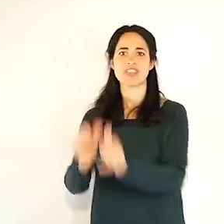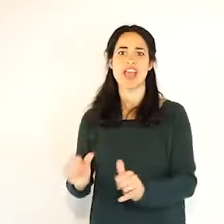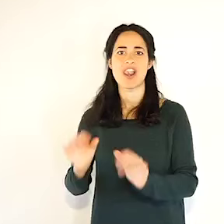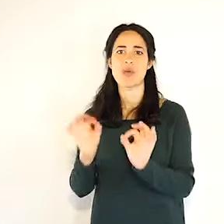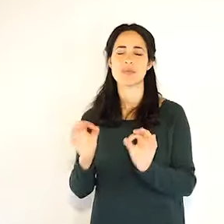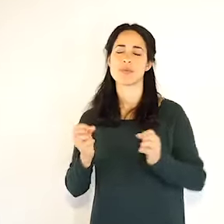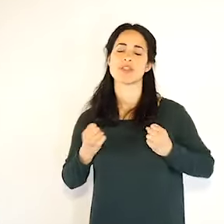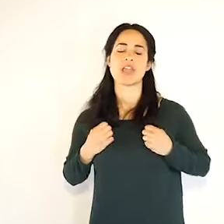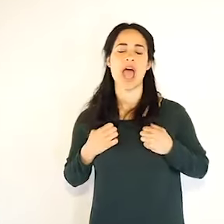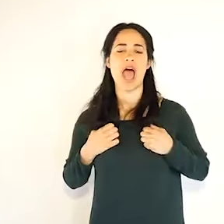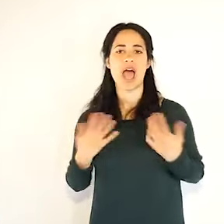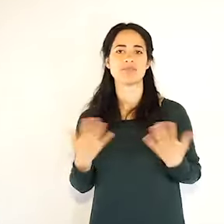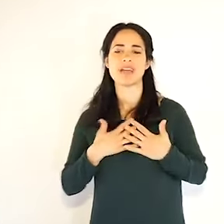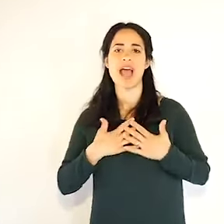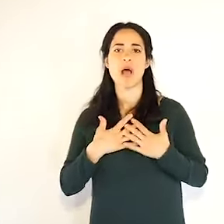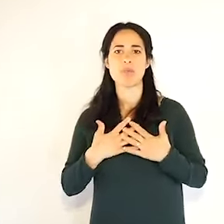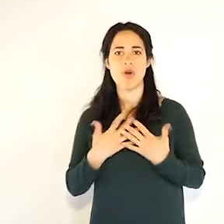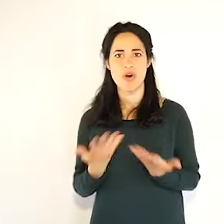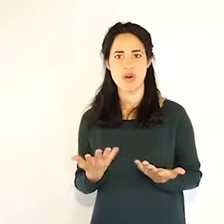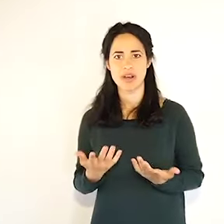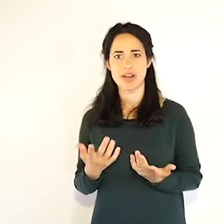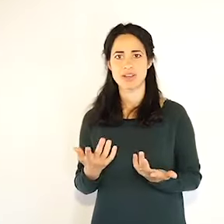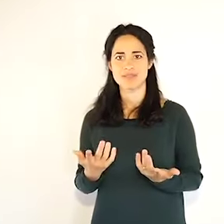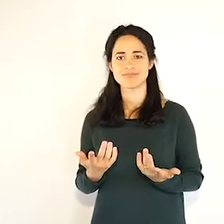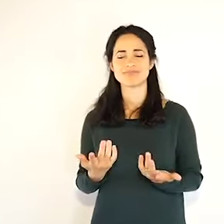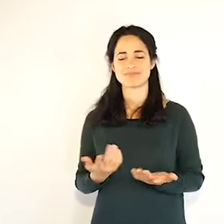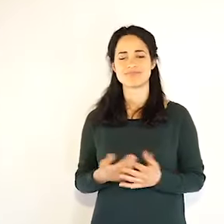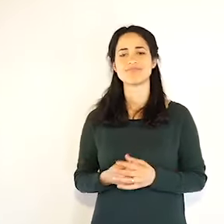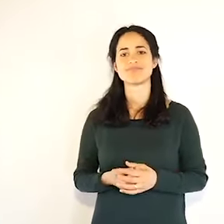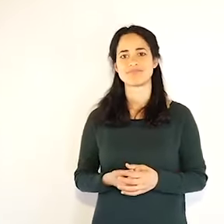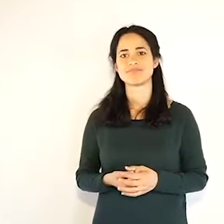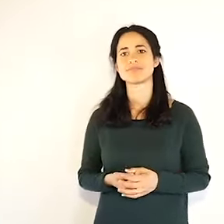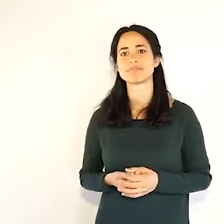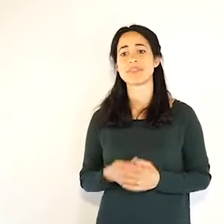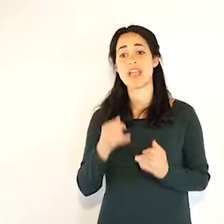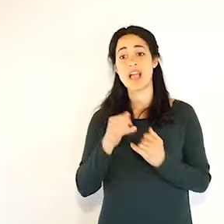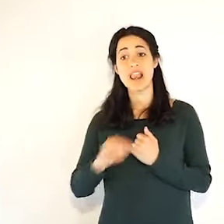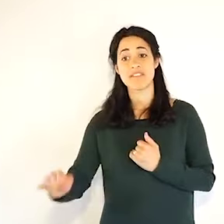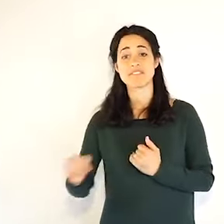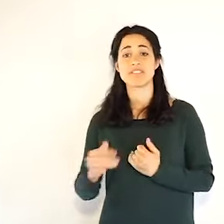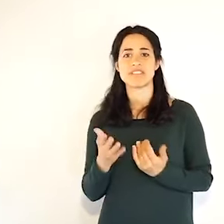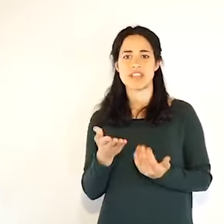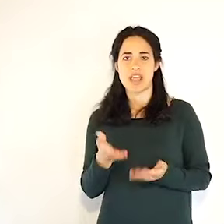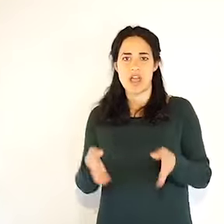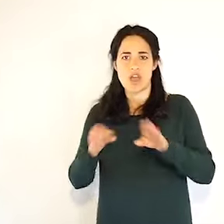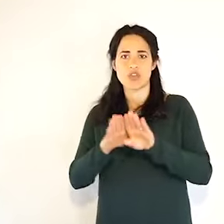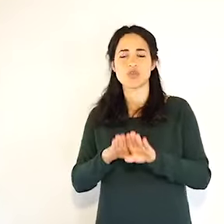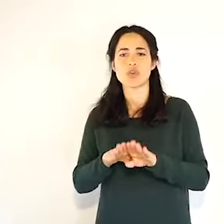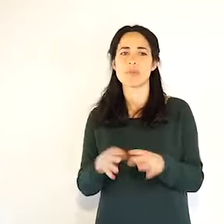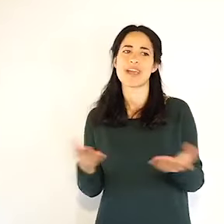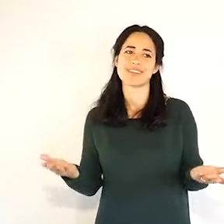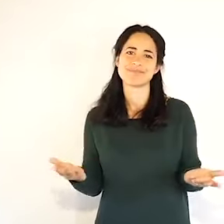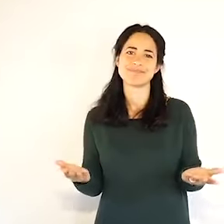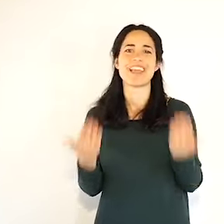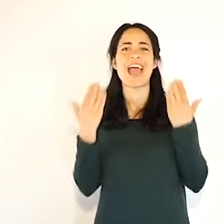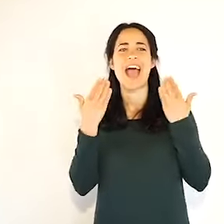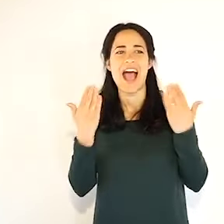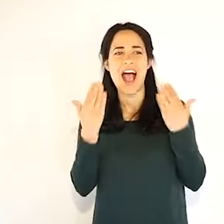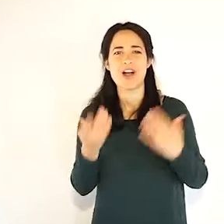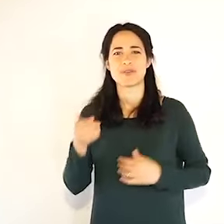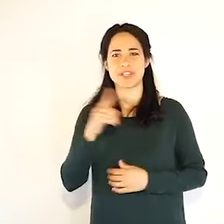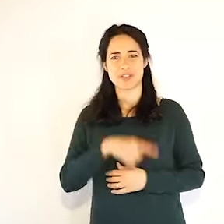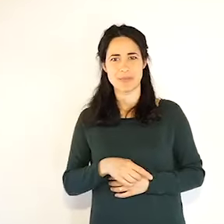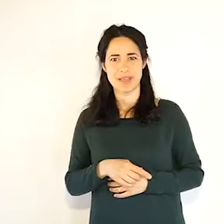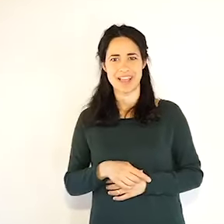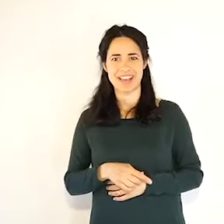amore per le persone per il proprio lavoro alla fine chiudo con gli auguri per